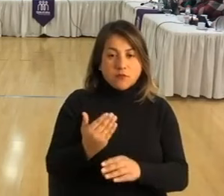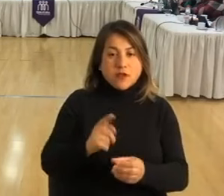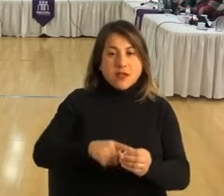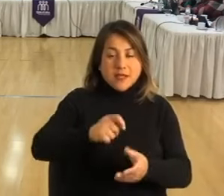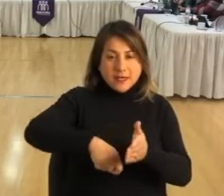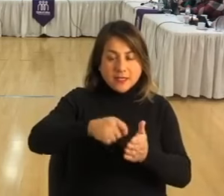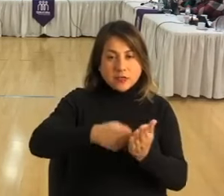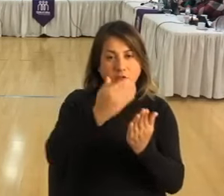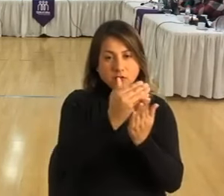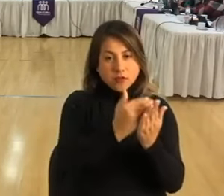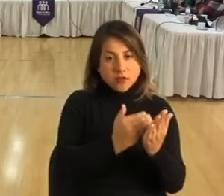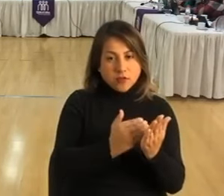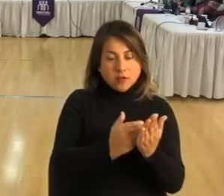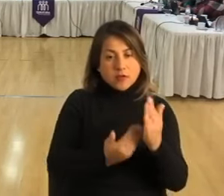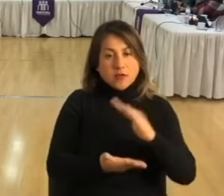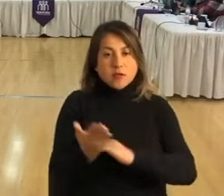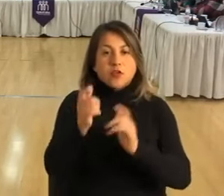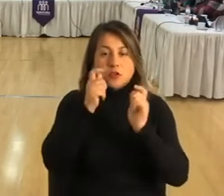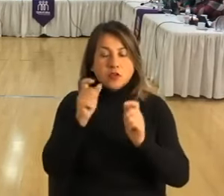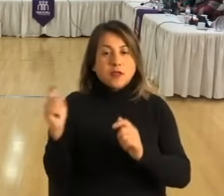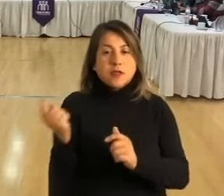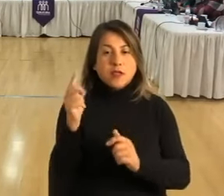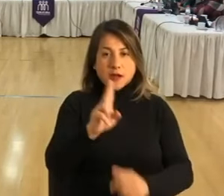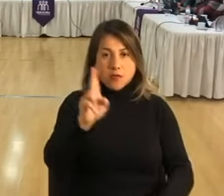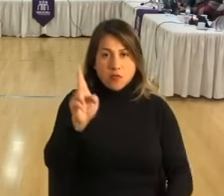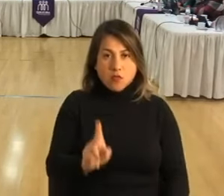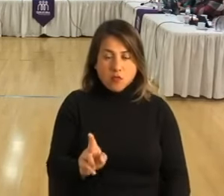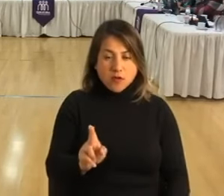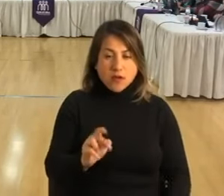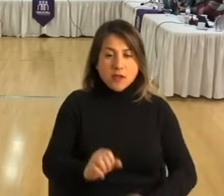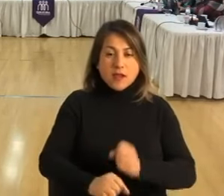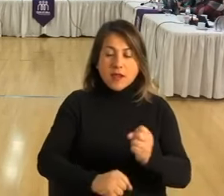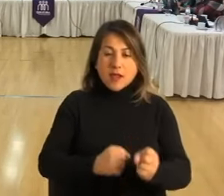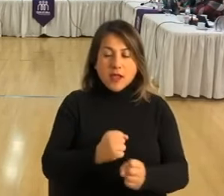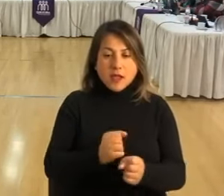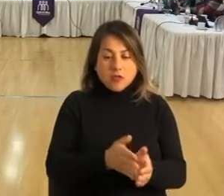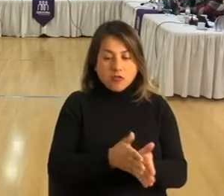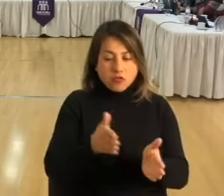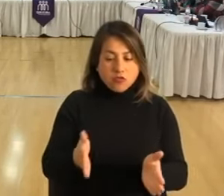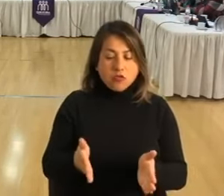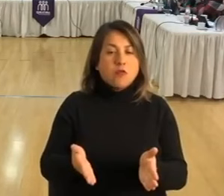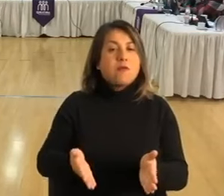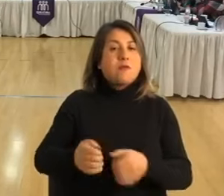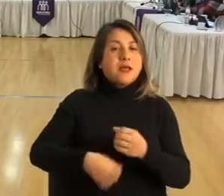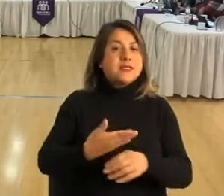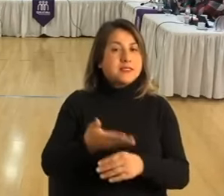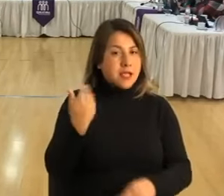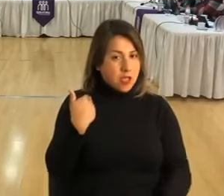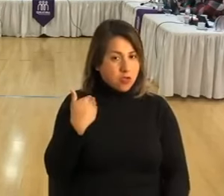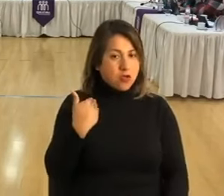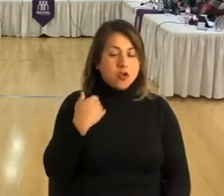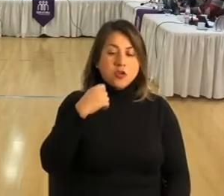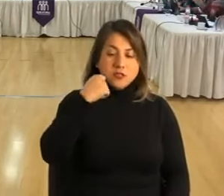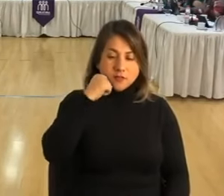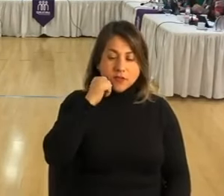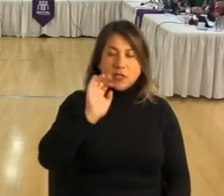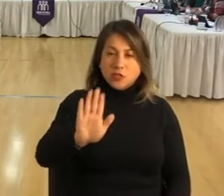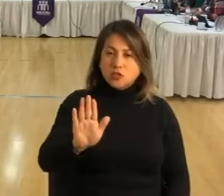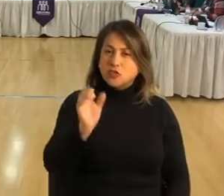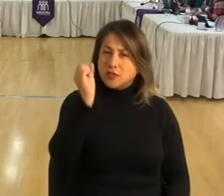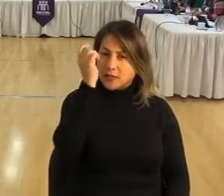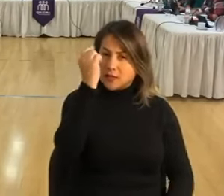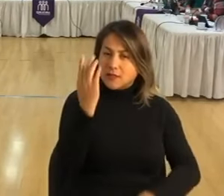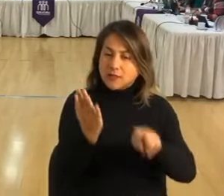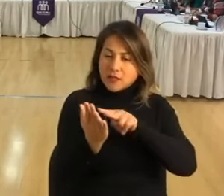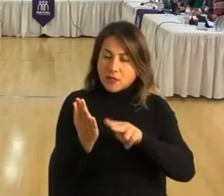personal enviado y tramitado en Contraloría General de la República en el año inmediatamente anterior. O sea que, lo que entiendo es que